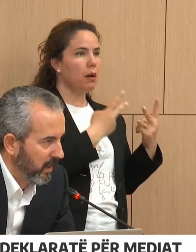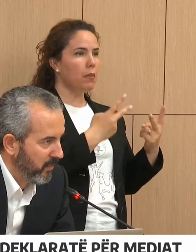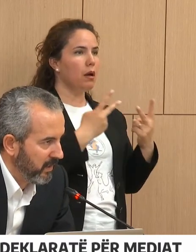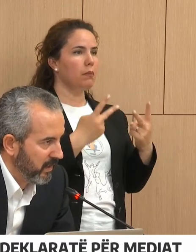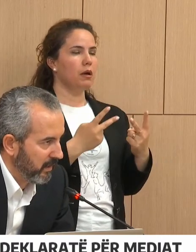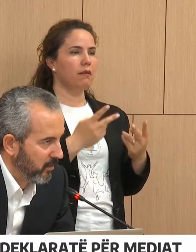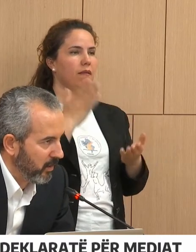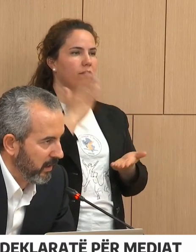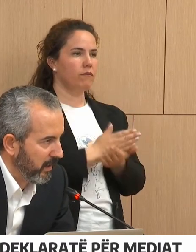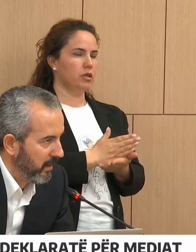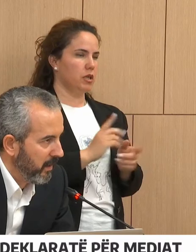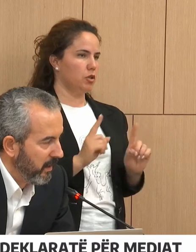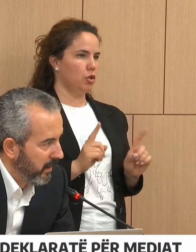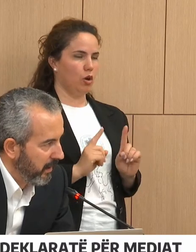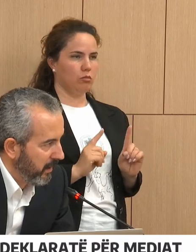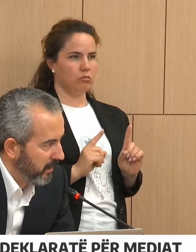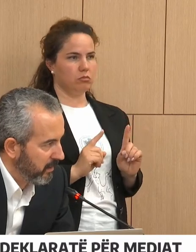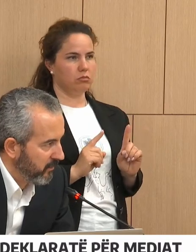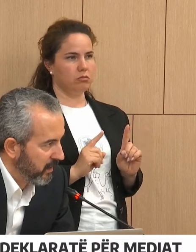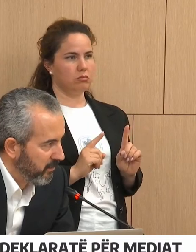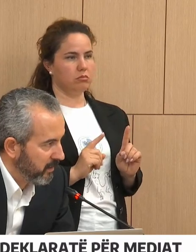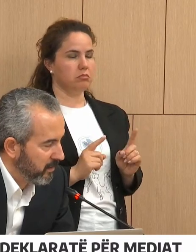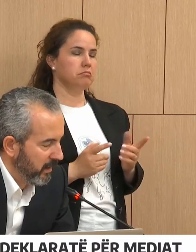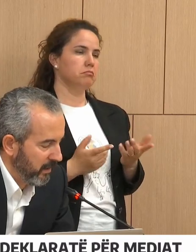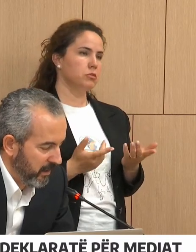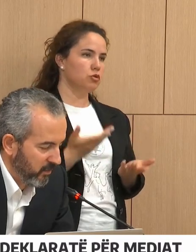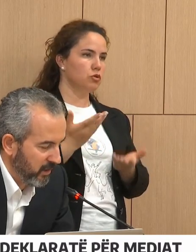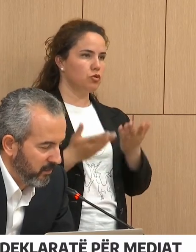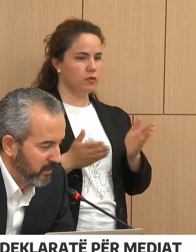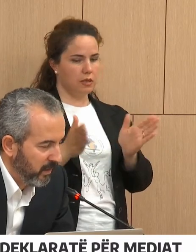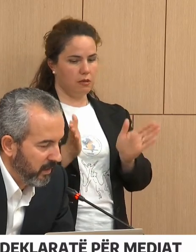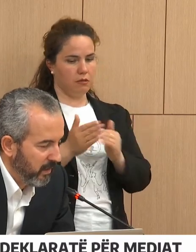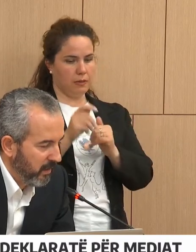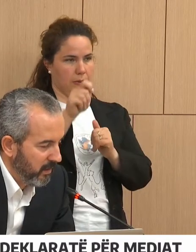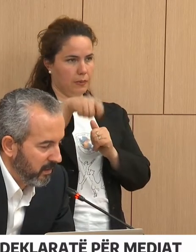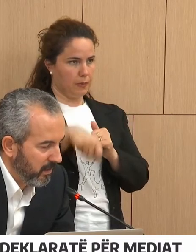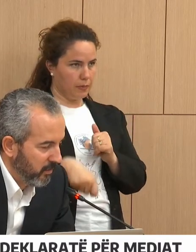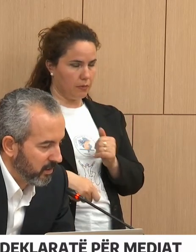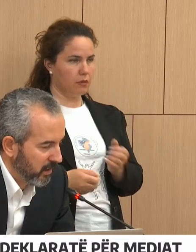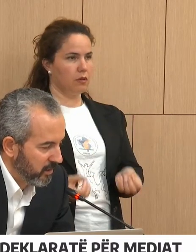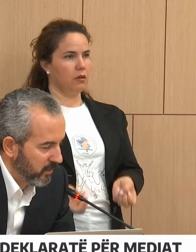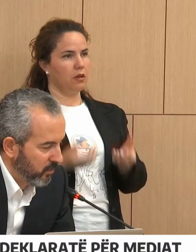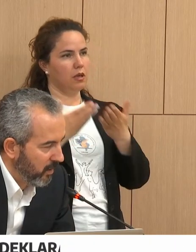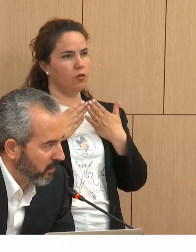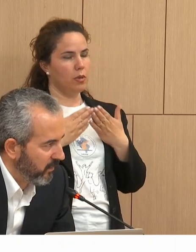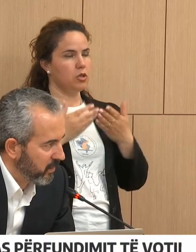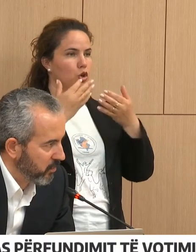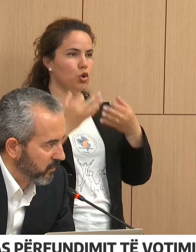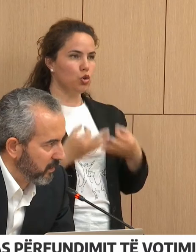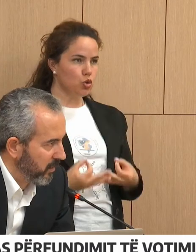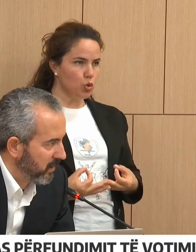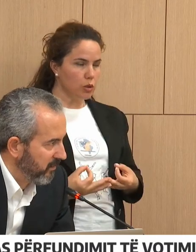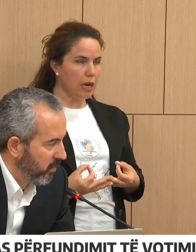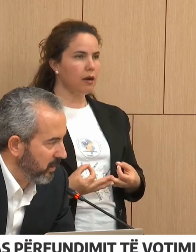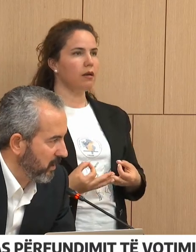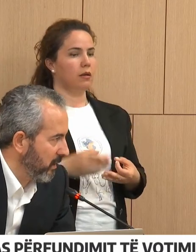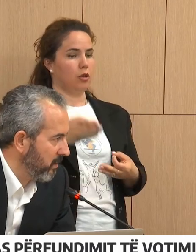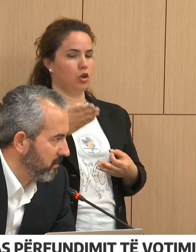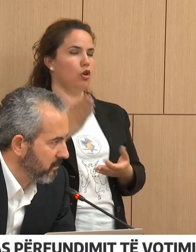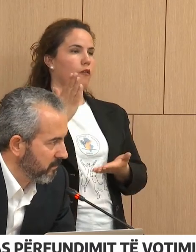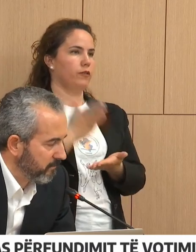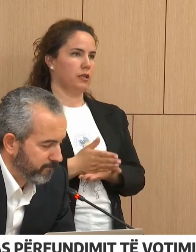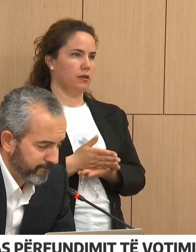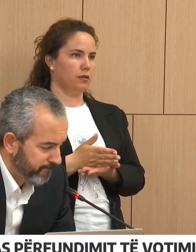produare nga paise elektronike e identifikimit e votimit ju është transmituar profesuset partive